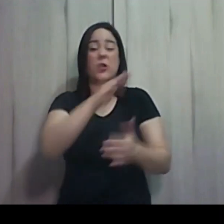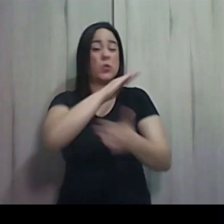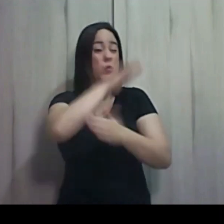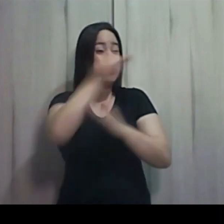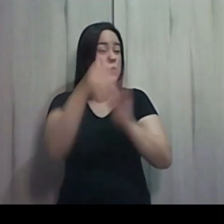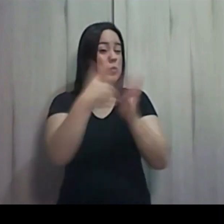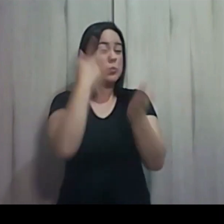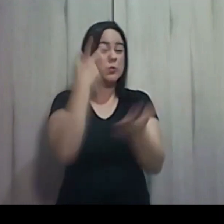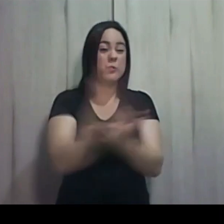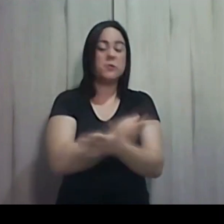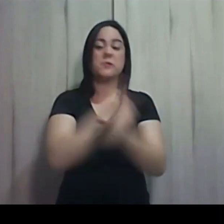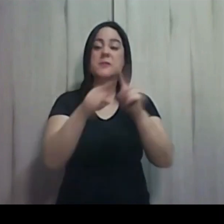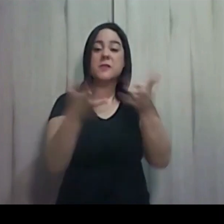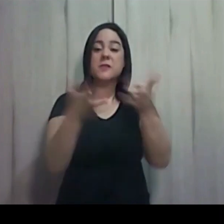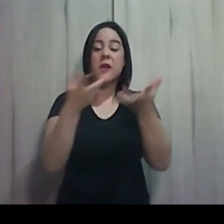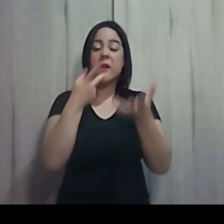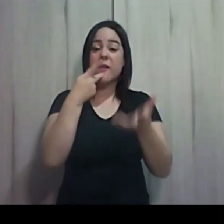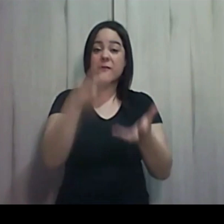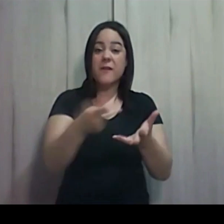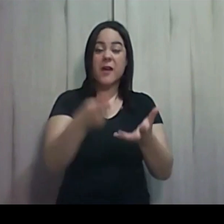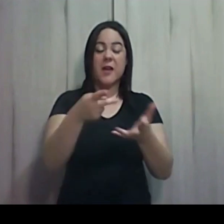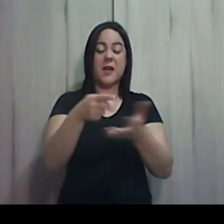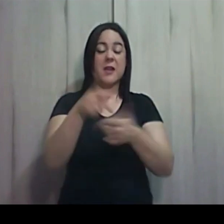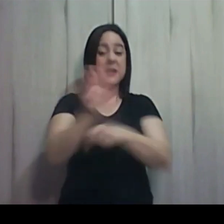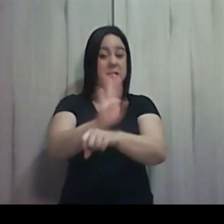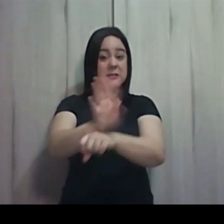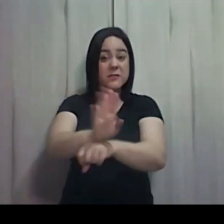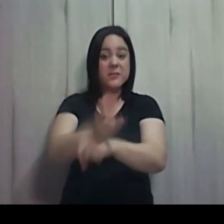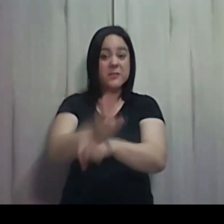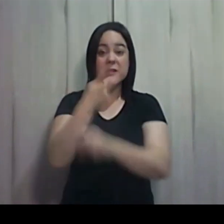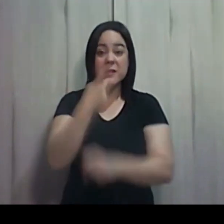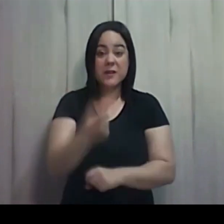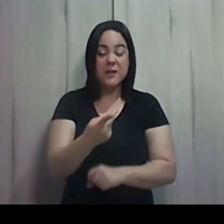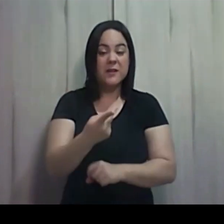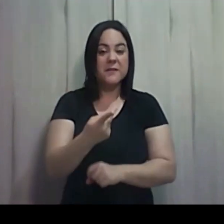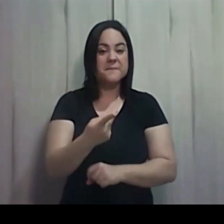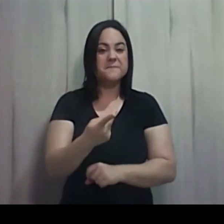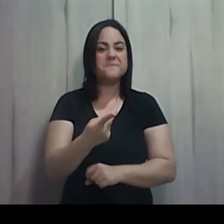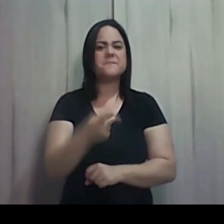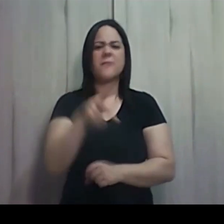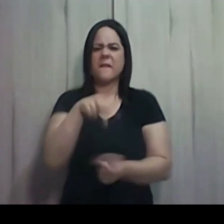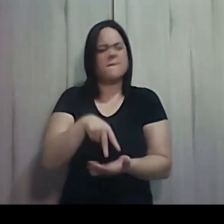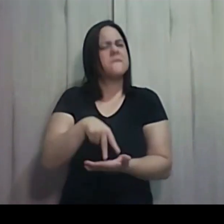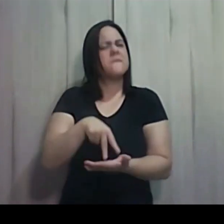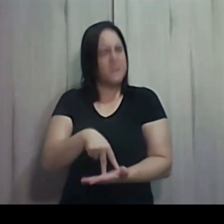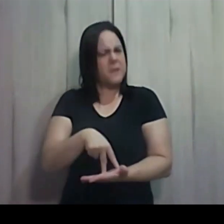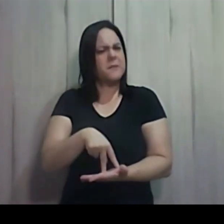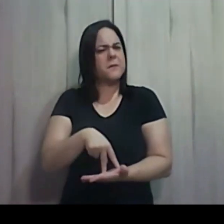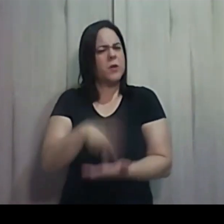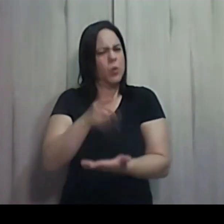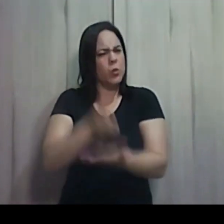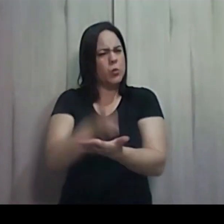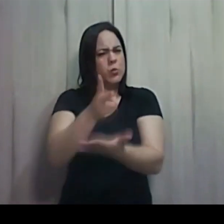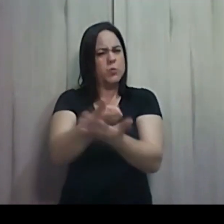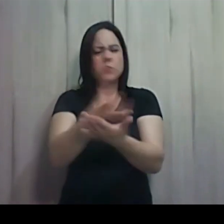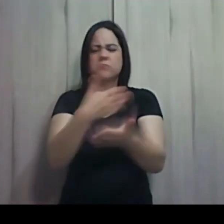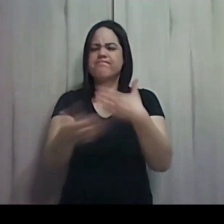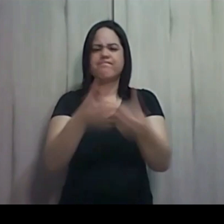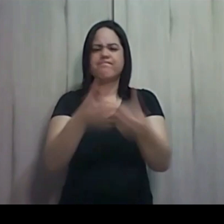quero terminar esse vídeo dizendo para você. Fique firme. Aconteça o que acontecer. Deus tem